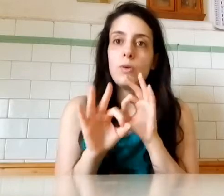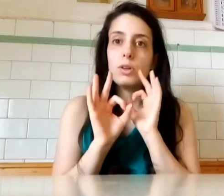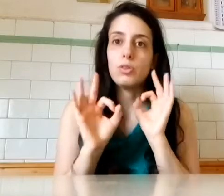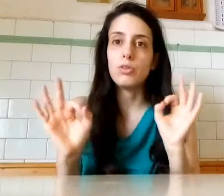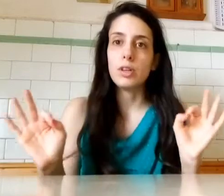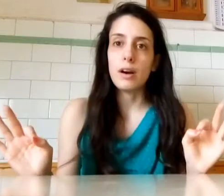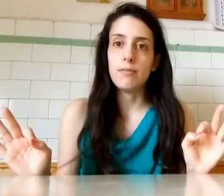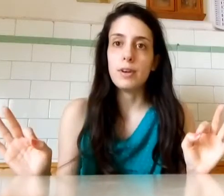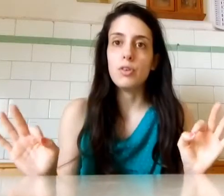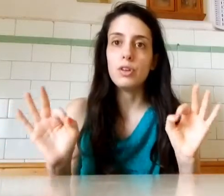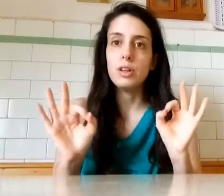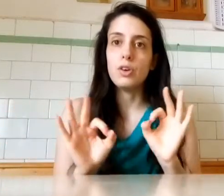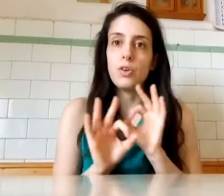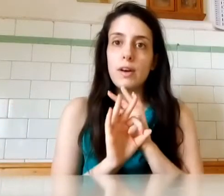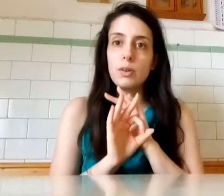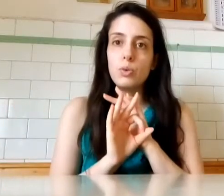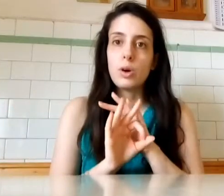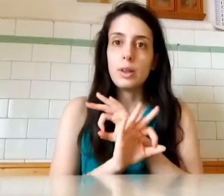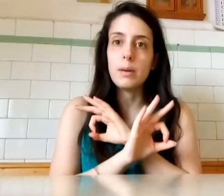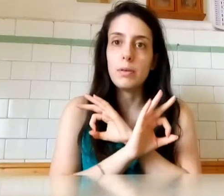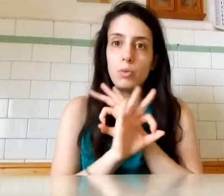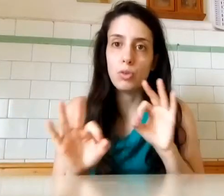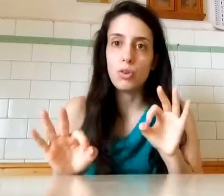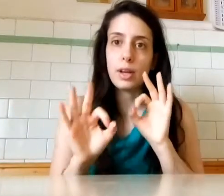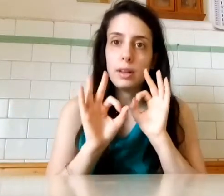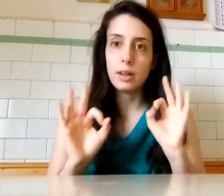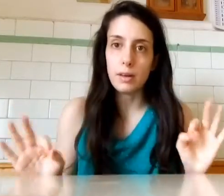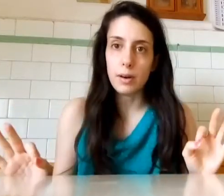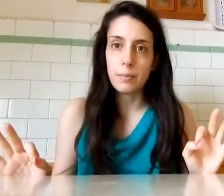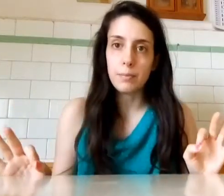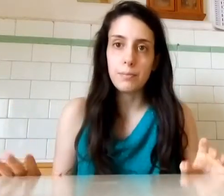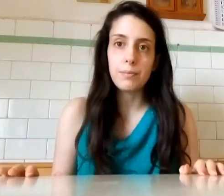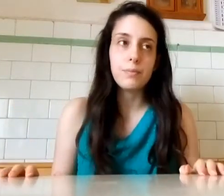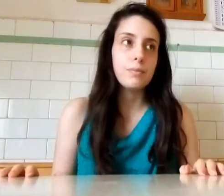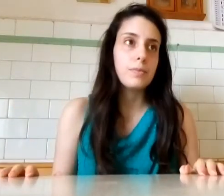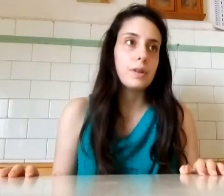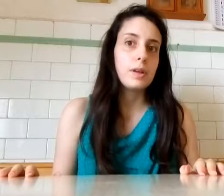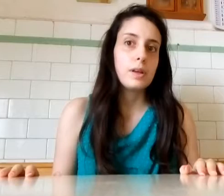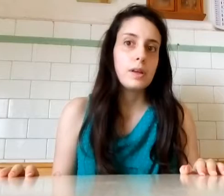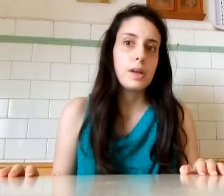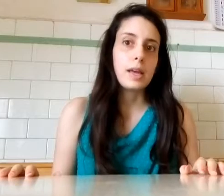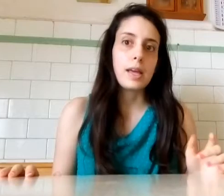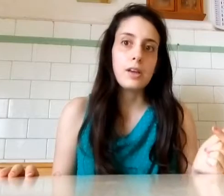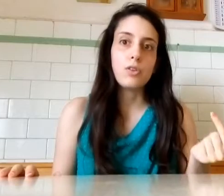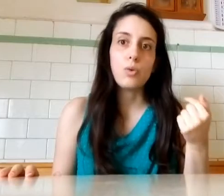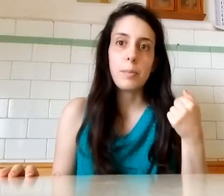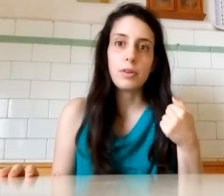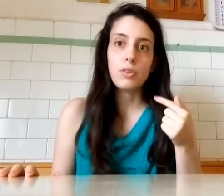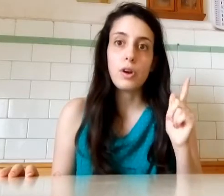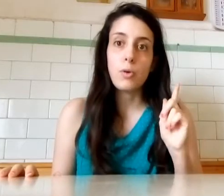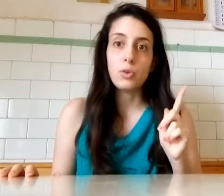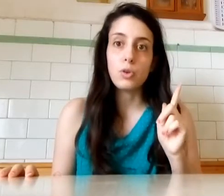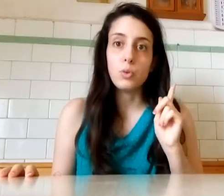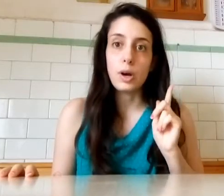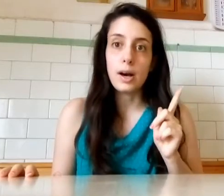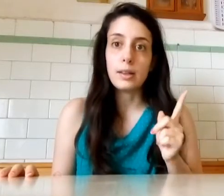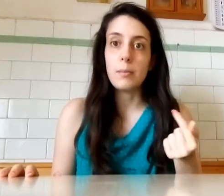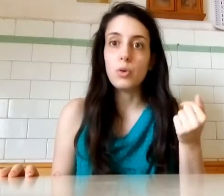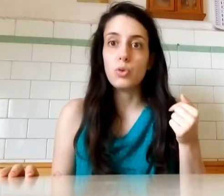Quattro schiassi Così si invogliava Tutta questa presunzione Che teneva E che io sono una persona Molto educata E molto